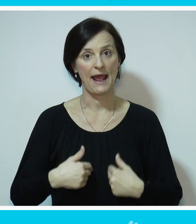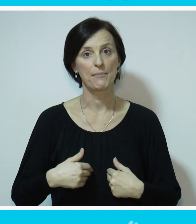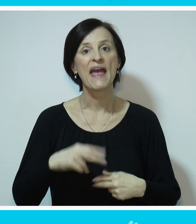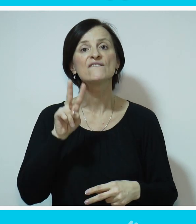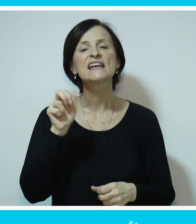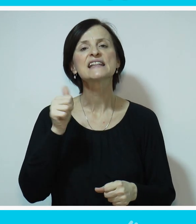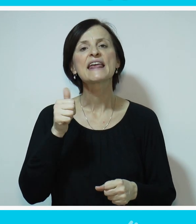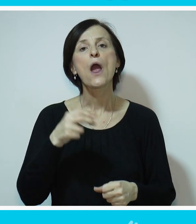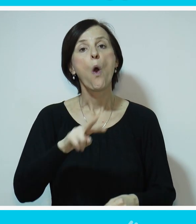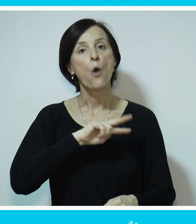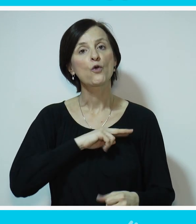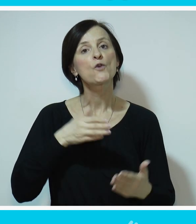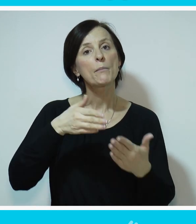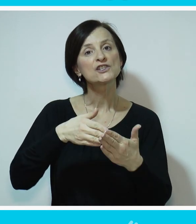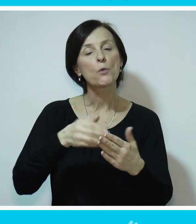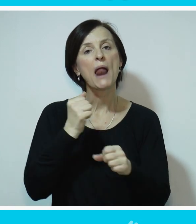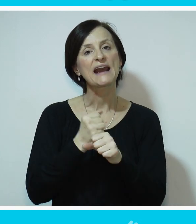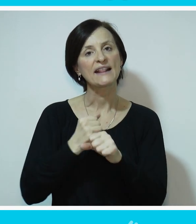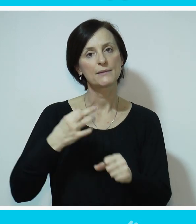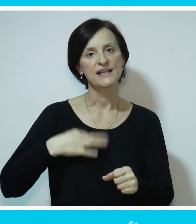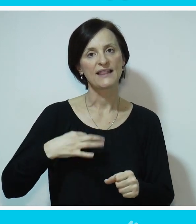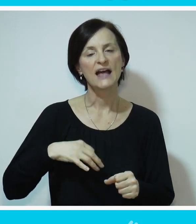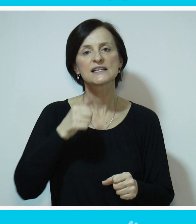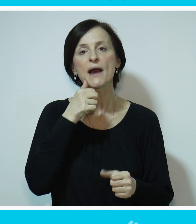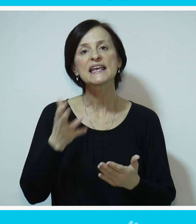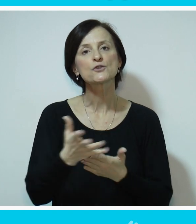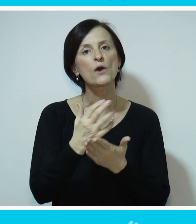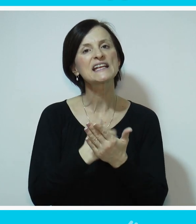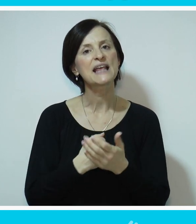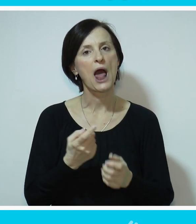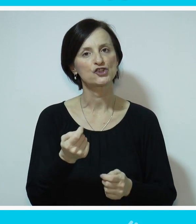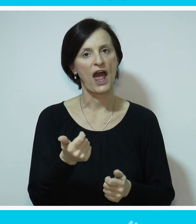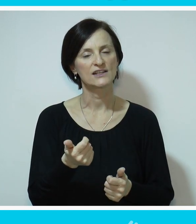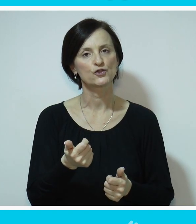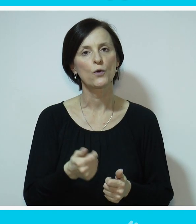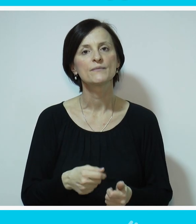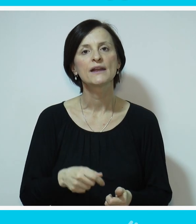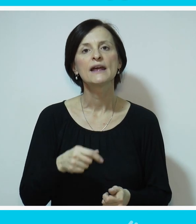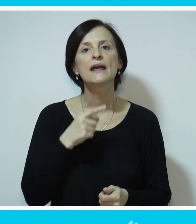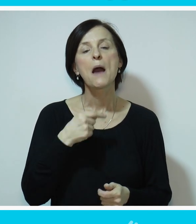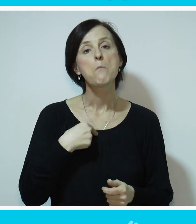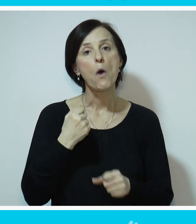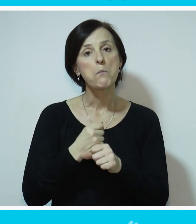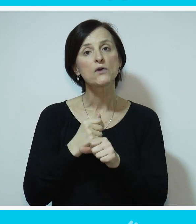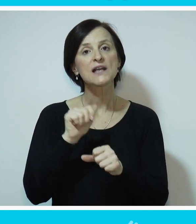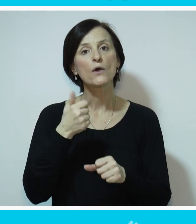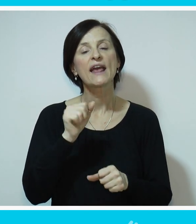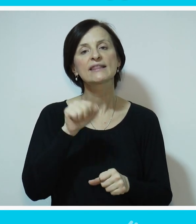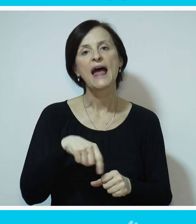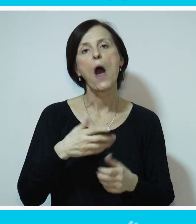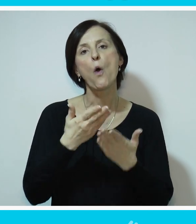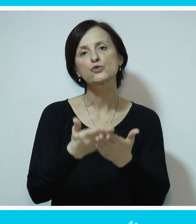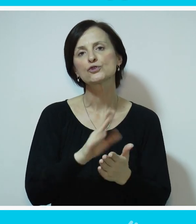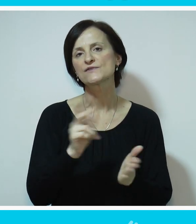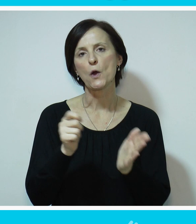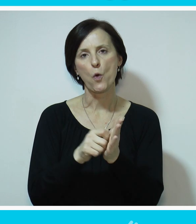Vesna je odgovorno pristupila radnim zadacima i iskoristila šansu. Konkretno je moj posao da